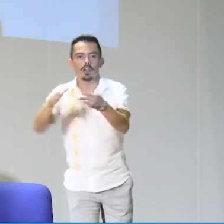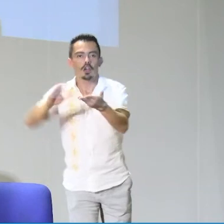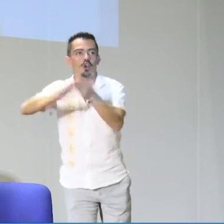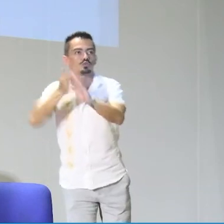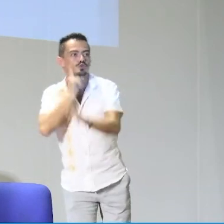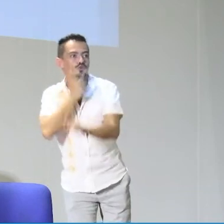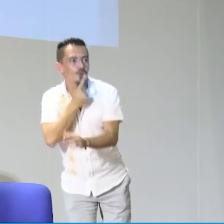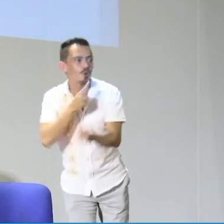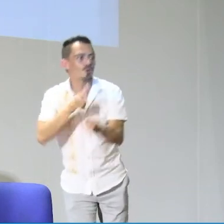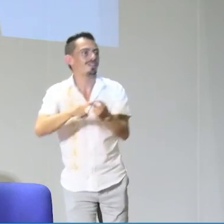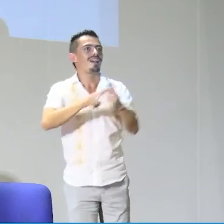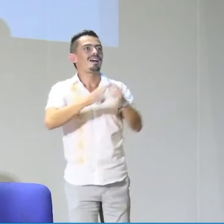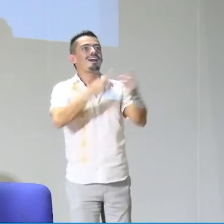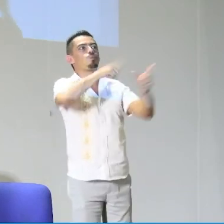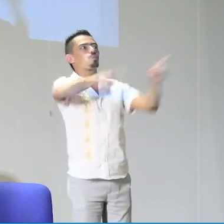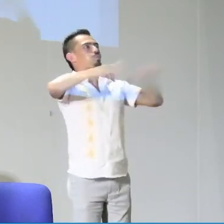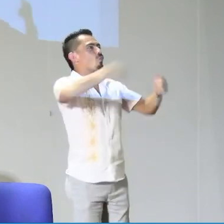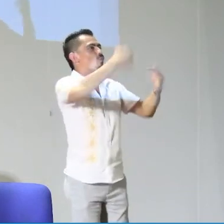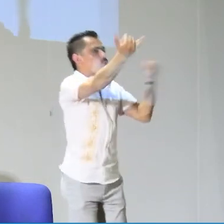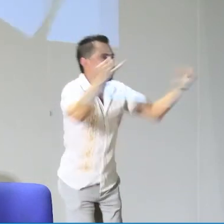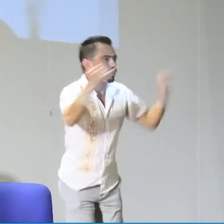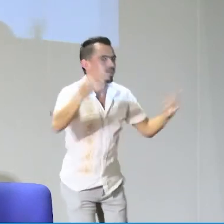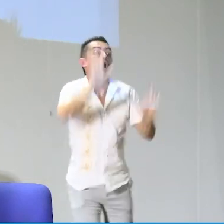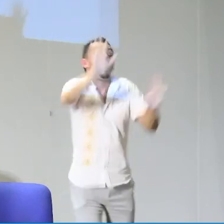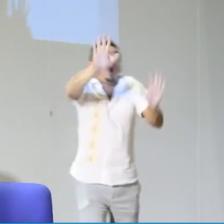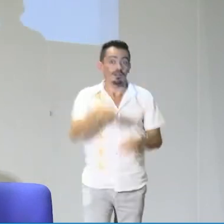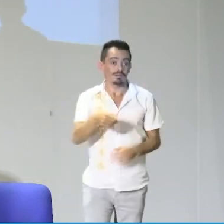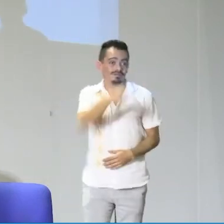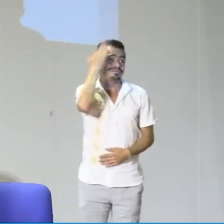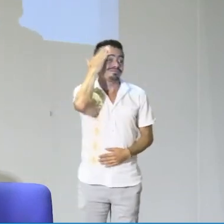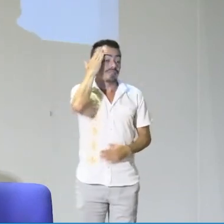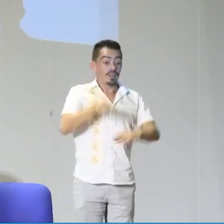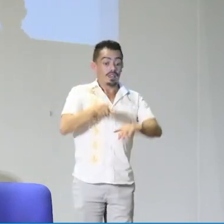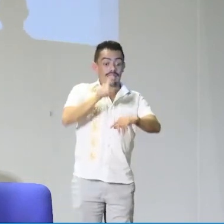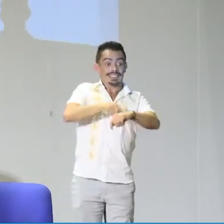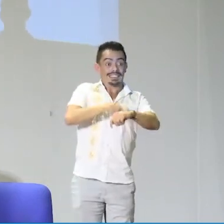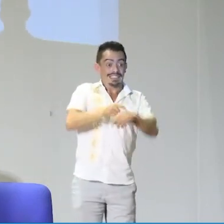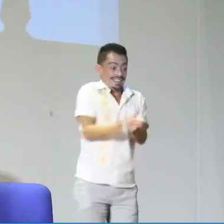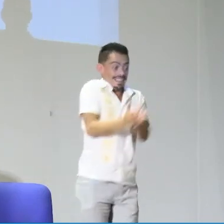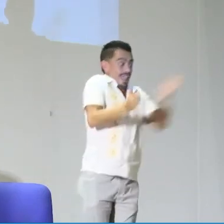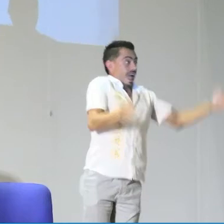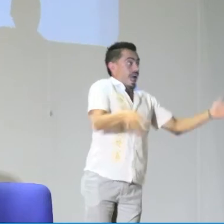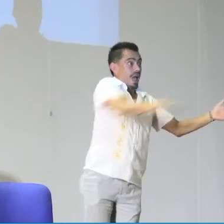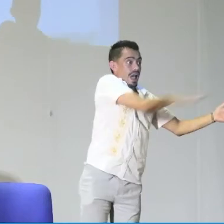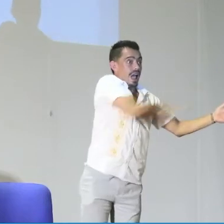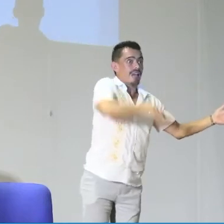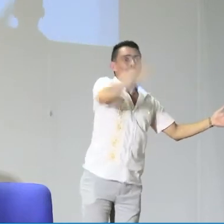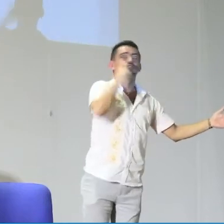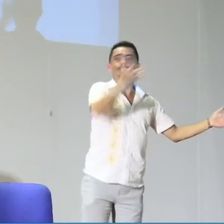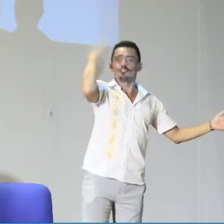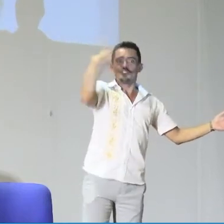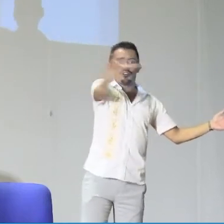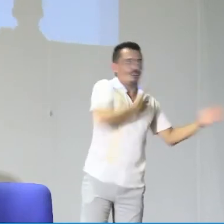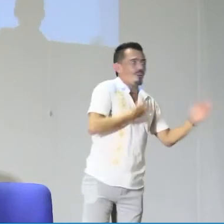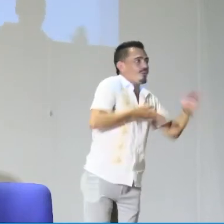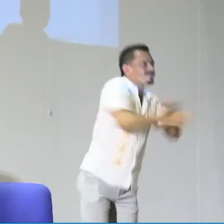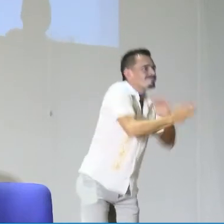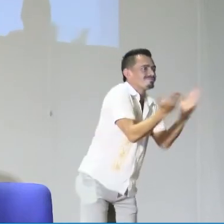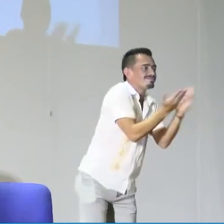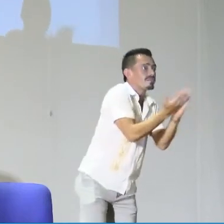sociocomunitario. Y esto implica que estamos, por supuesto, que la comunidad sorda tiene líderes, y que, digamos que